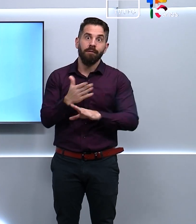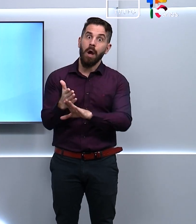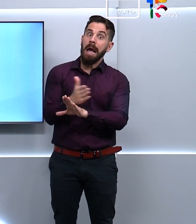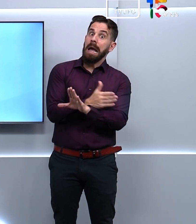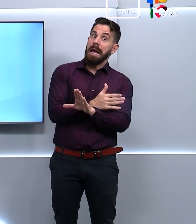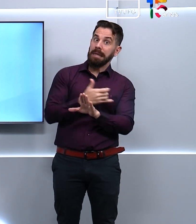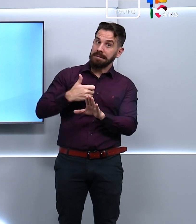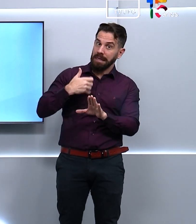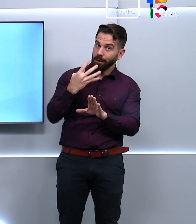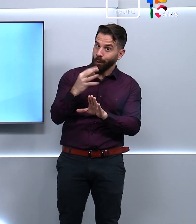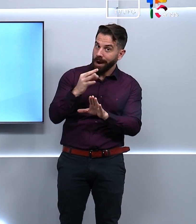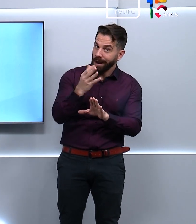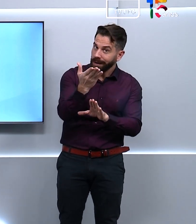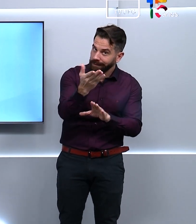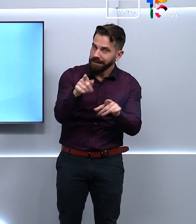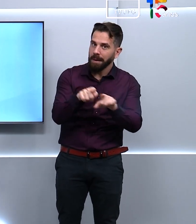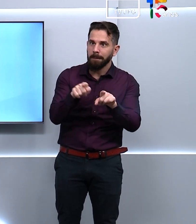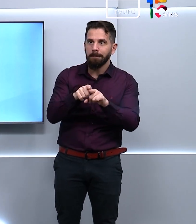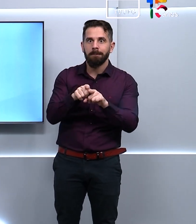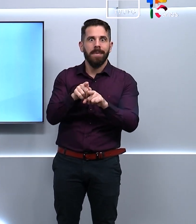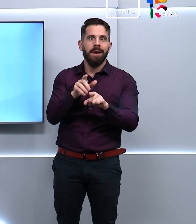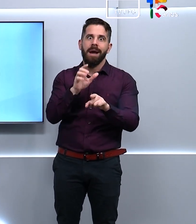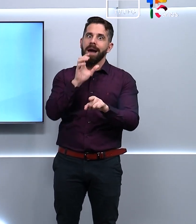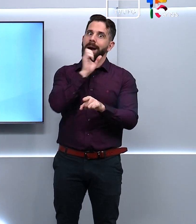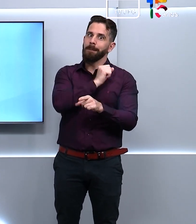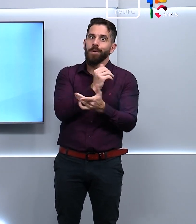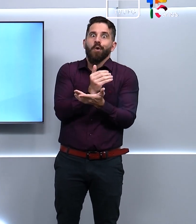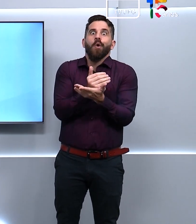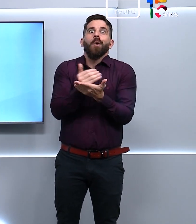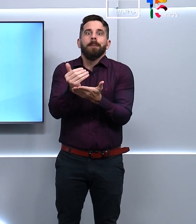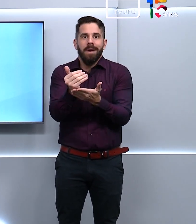anos, né? Vamos já começar logo para garantir uma vida toda saudável.